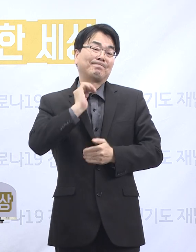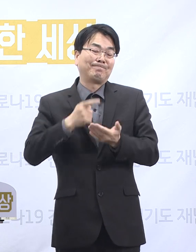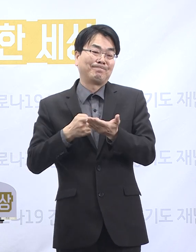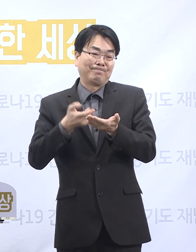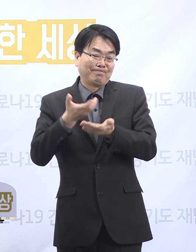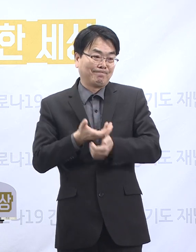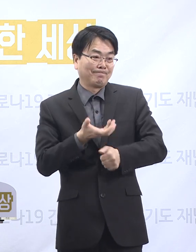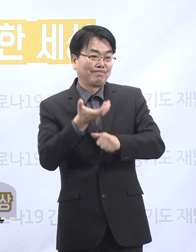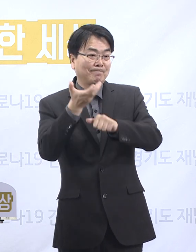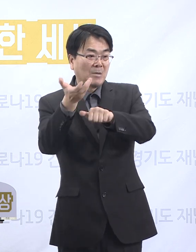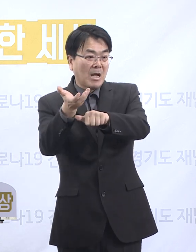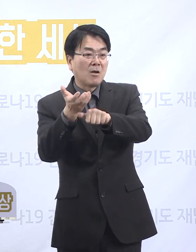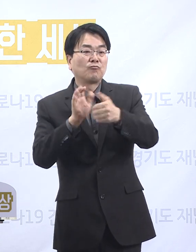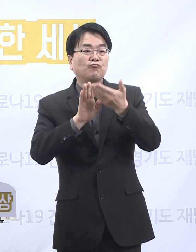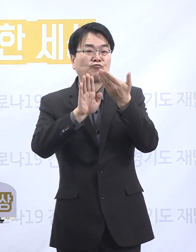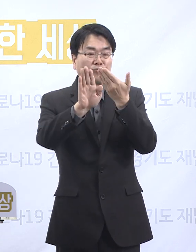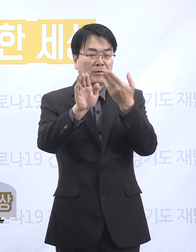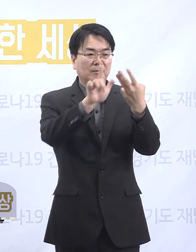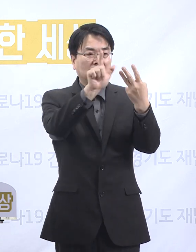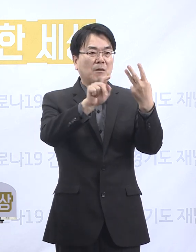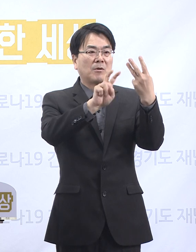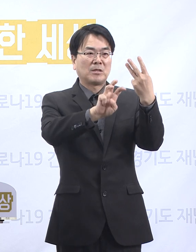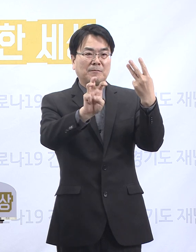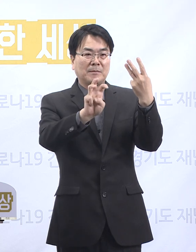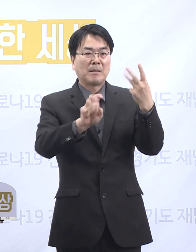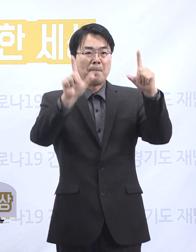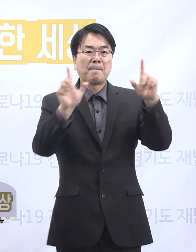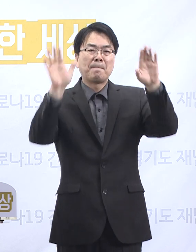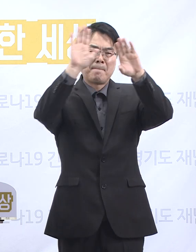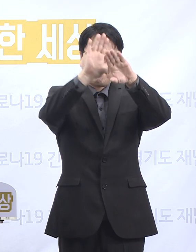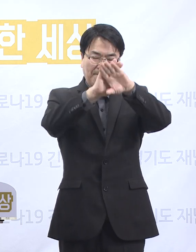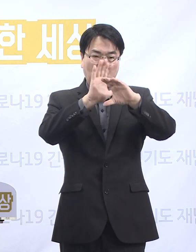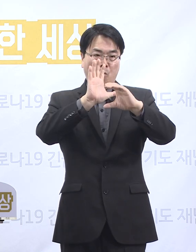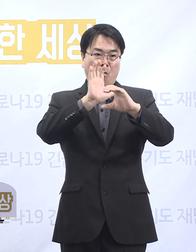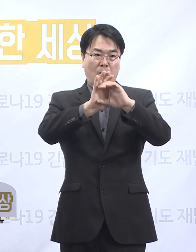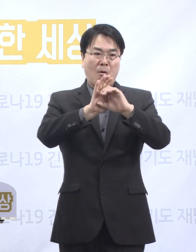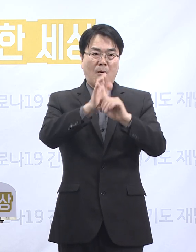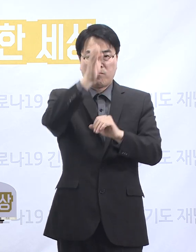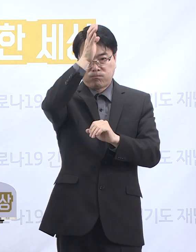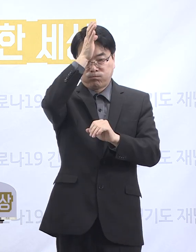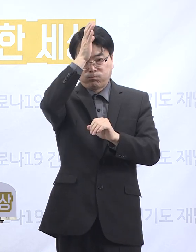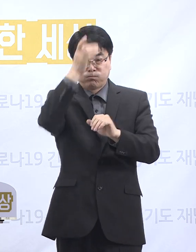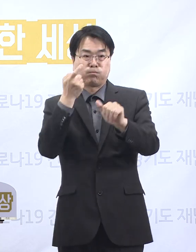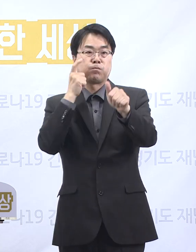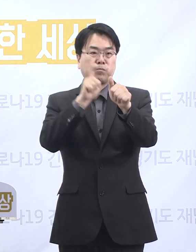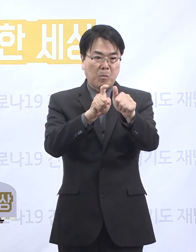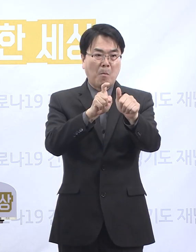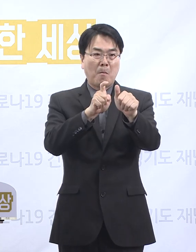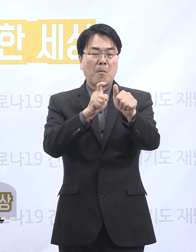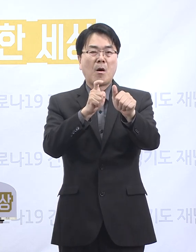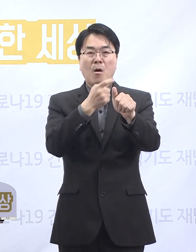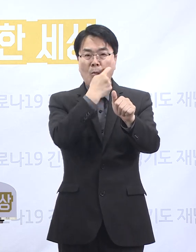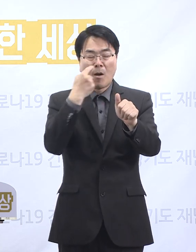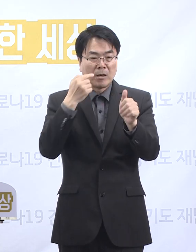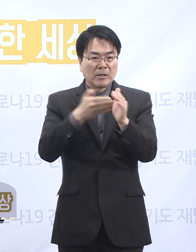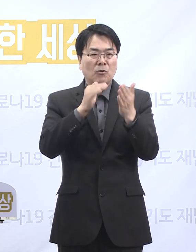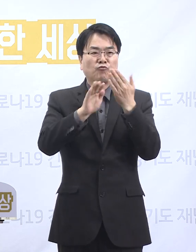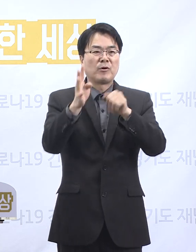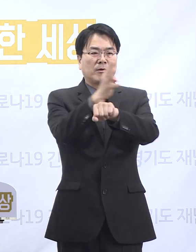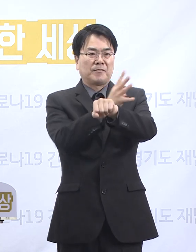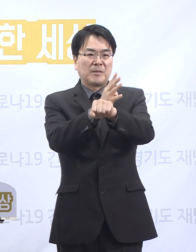이송되셨고 3월 30일 밤 코로나19 확진 판정을 받으신 후 4시간 만에 돌아가셨습니다.